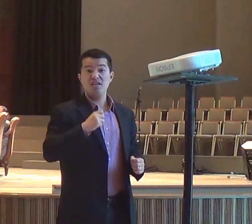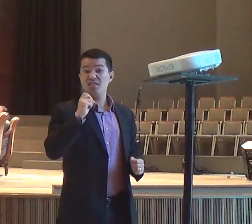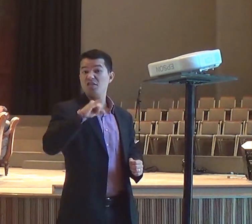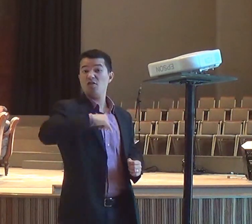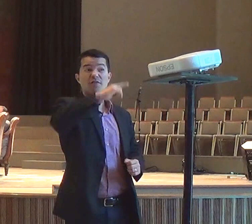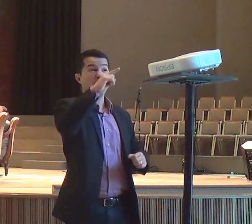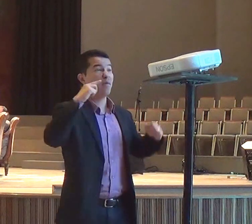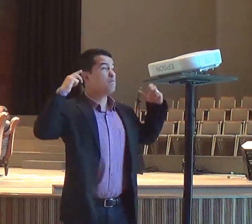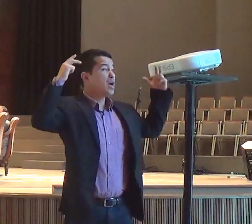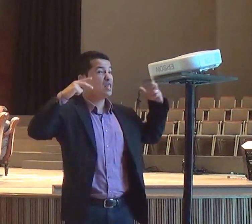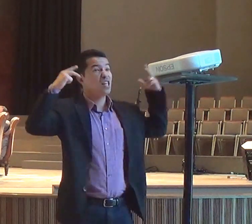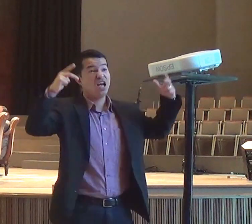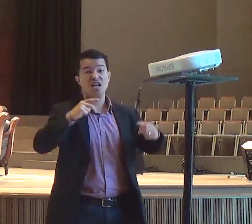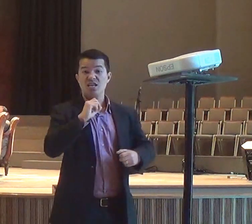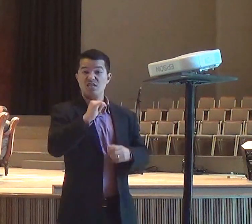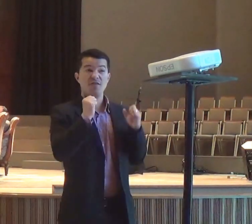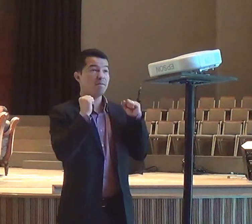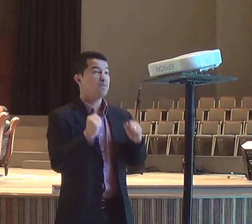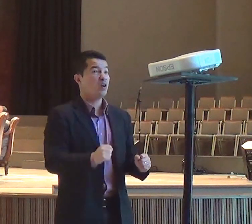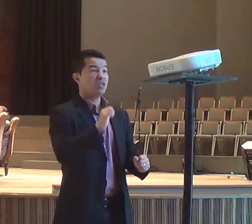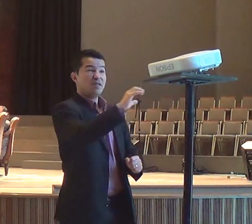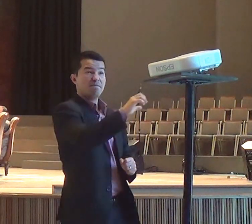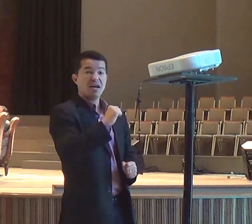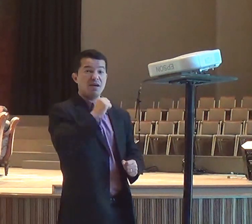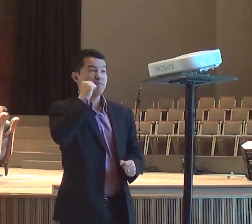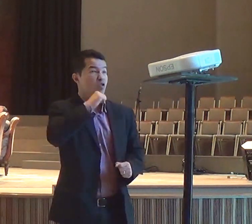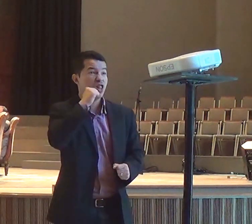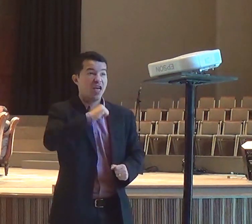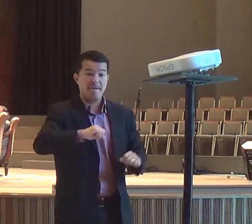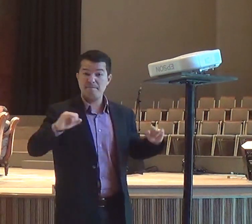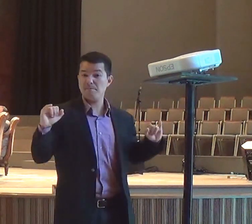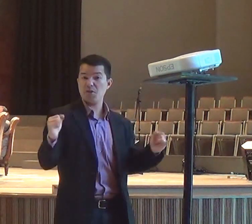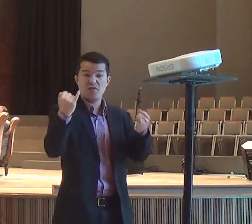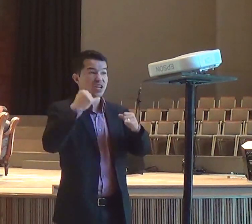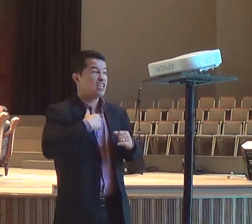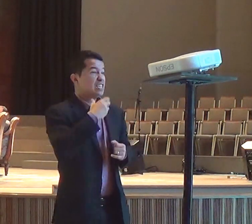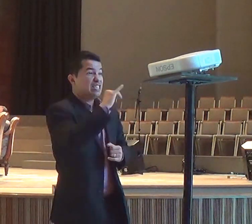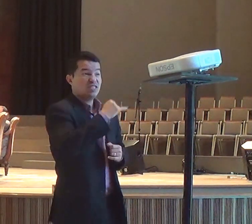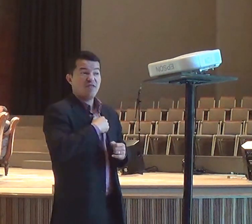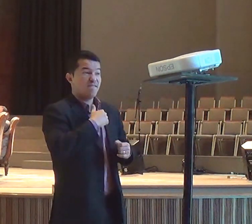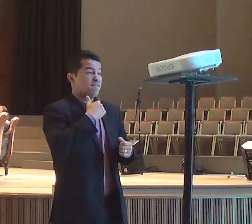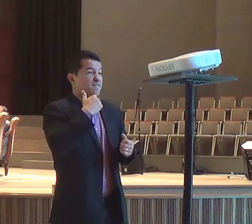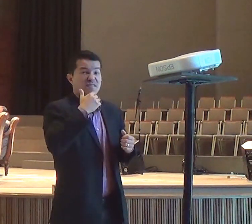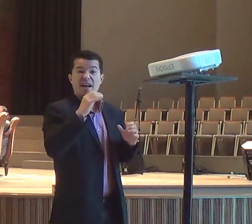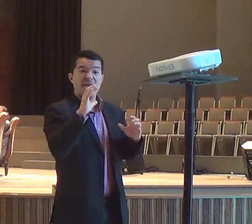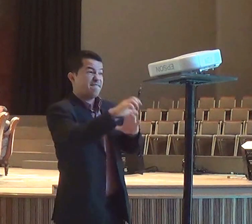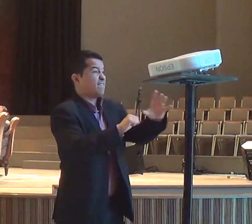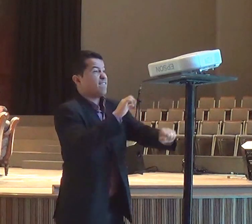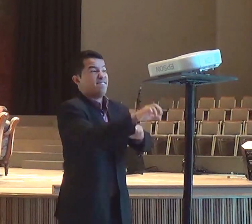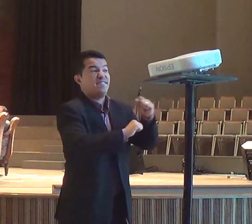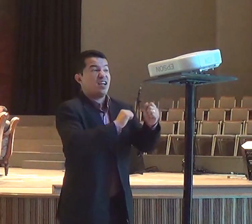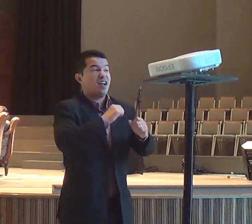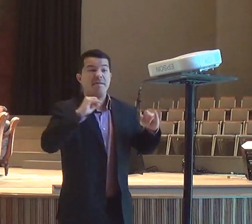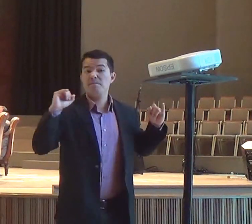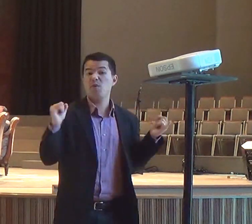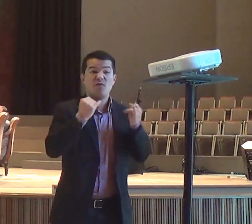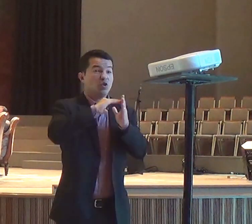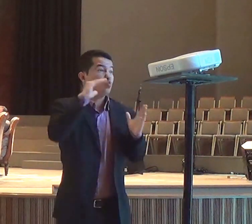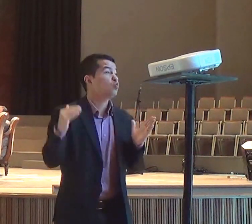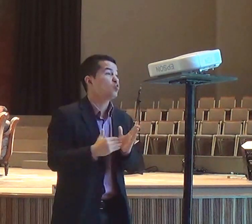eu pudesse, ter as mulheres, que eu quisesse, se pudesse, ter esse tipo de vida, e eu tive tudo isso, mas quando chega o